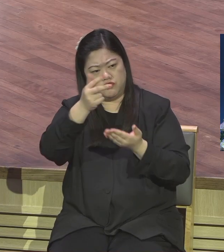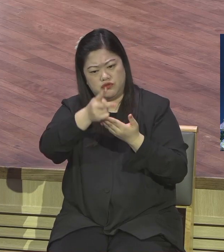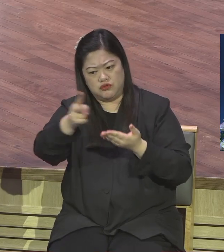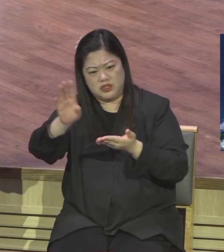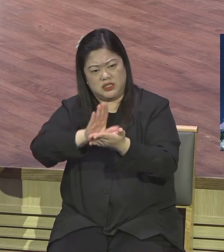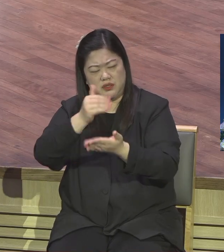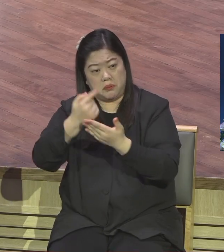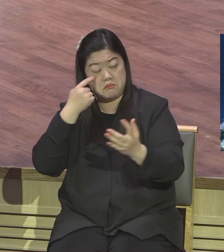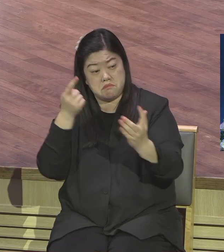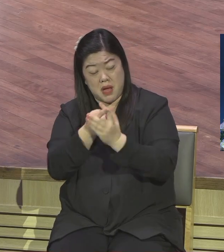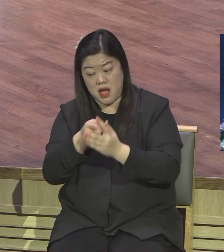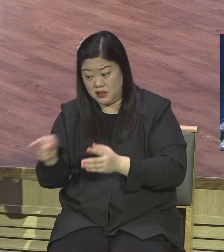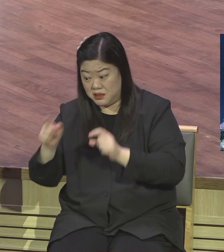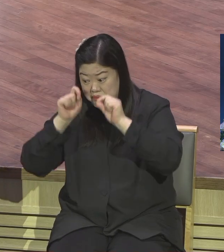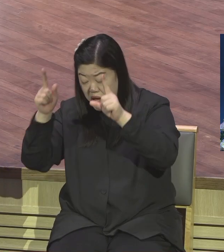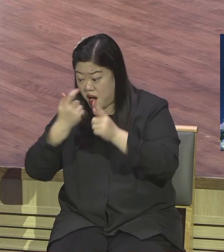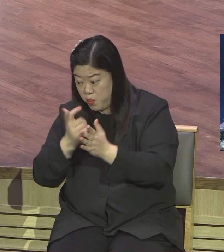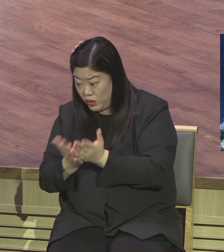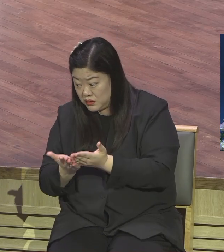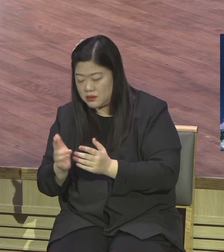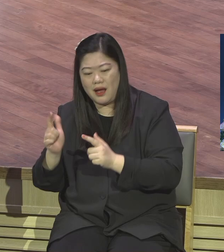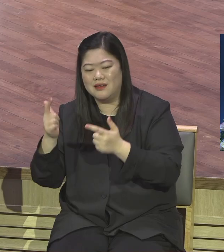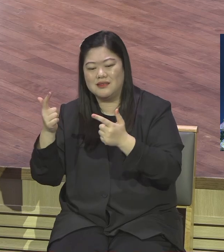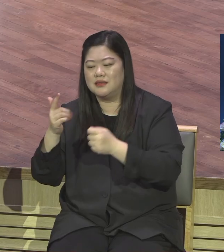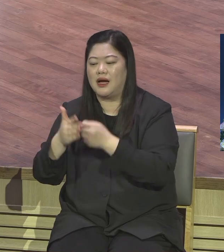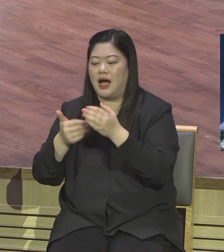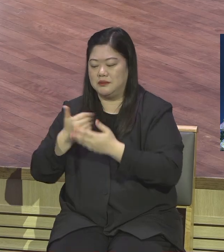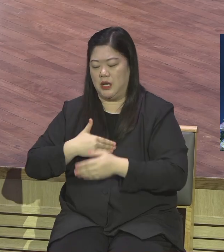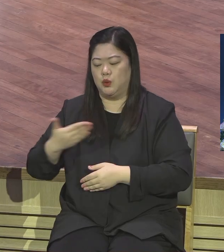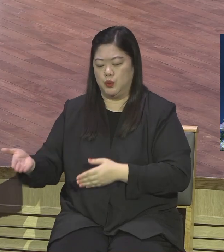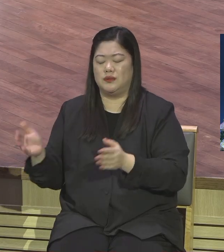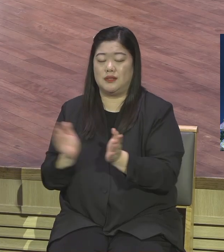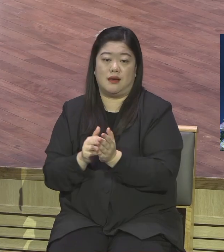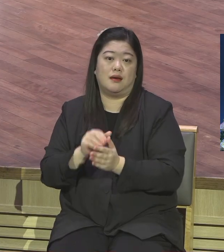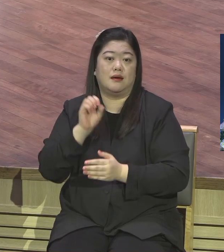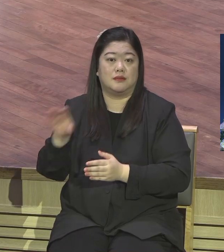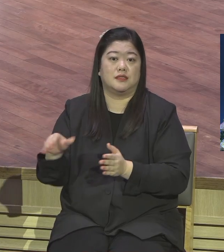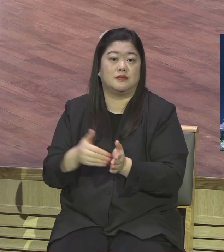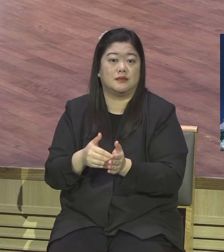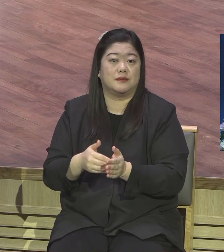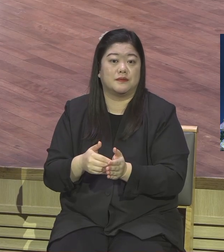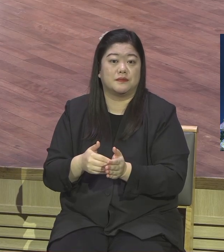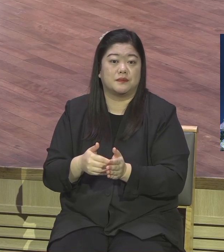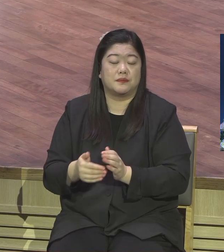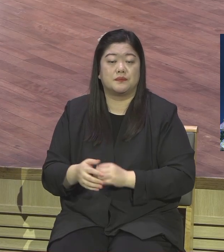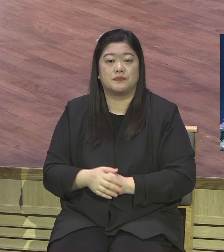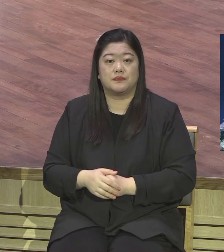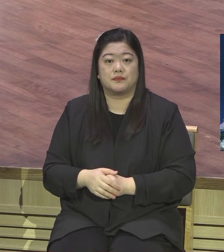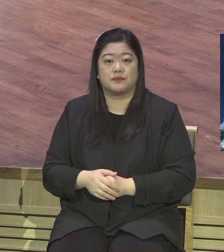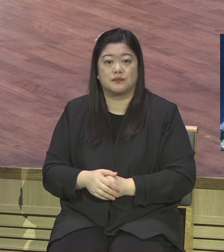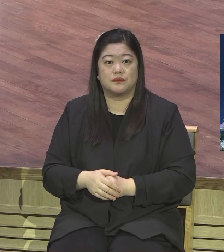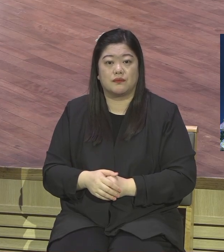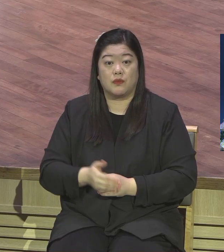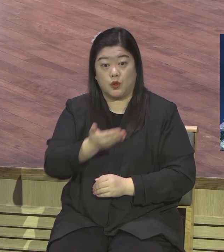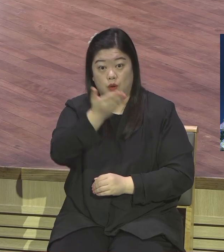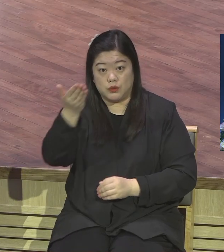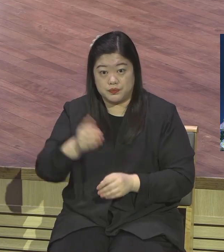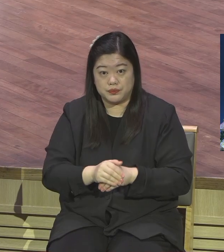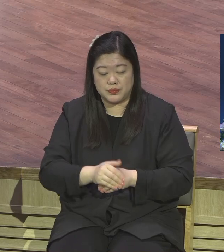가르쳐준 것이다 무슨 고백입니까 여러분요 예수가 그리스도 내 인생의 모든 문제 해결자라는